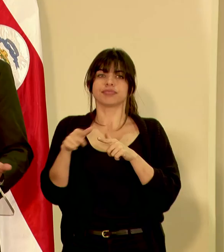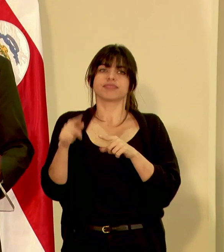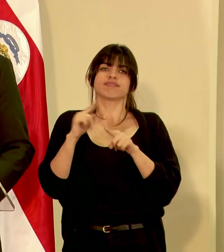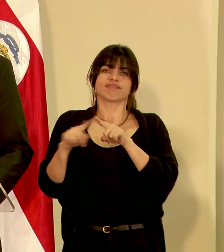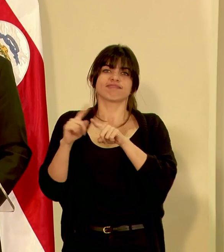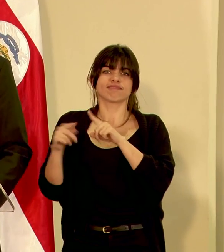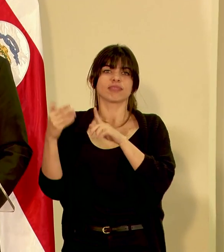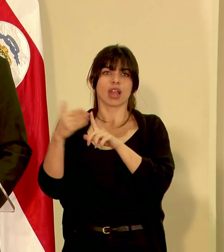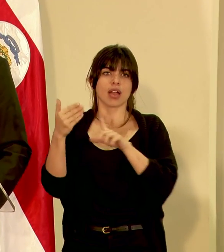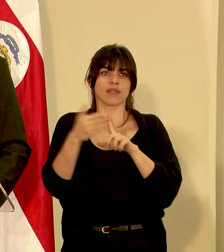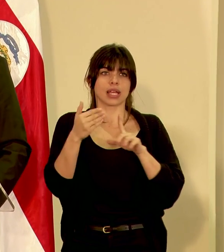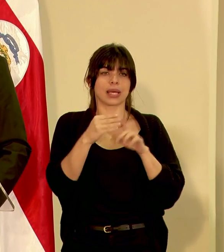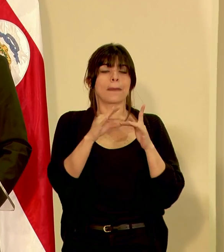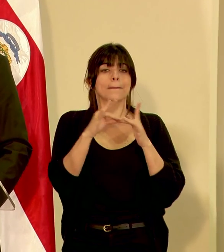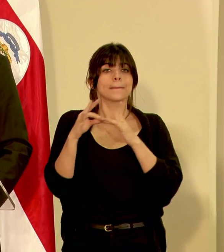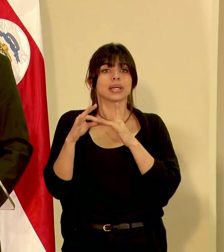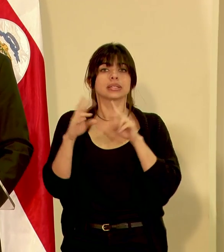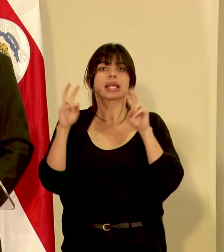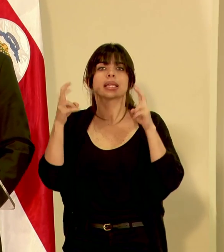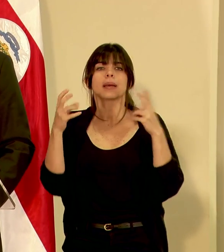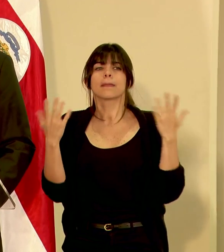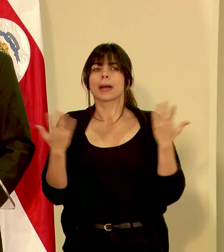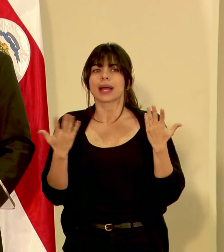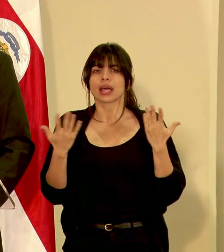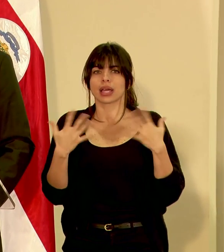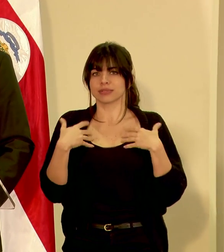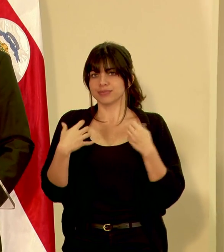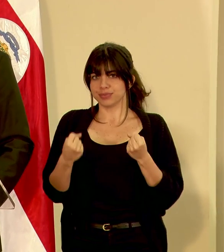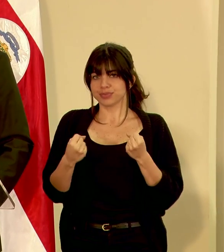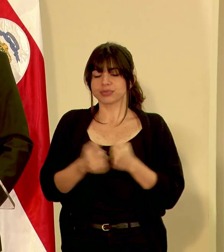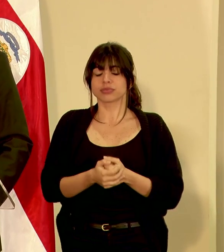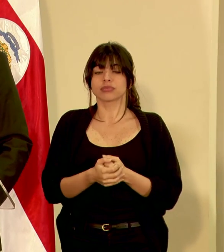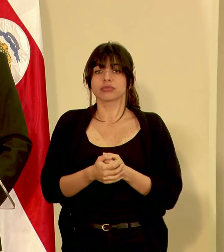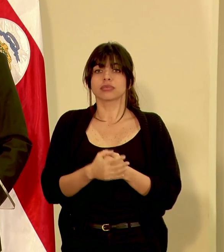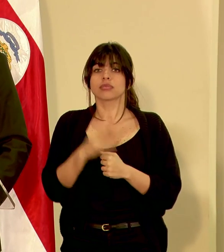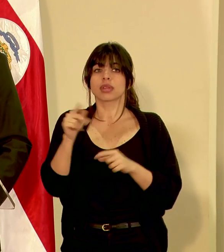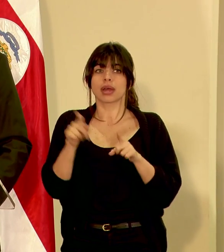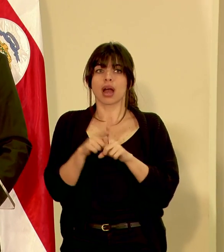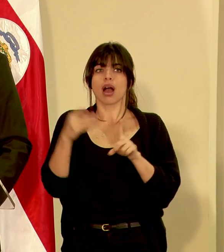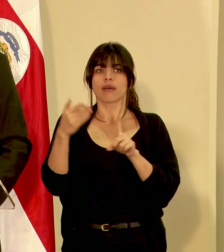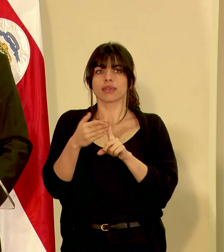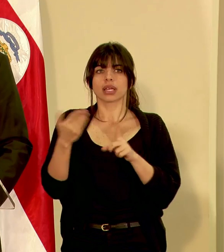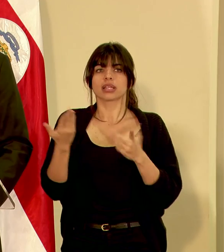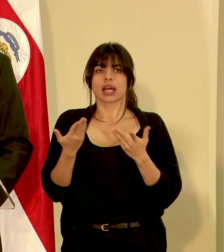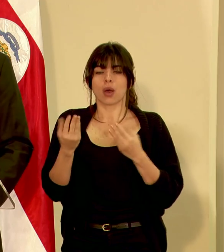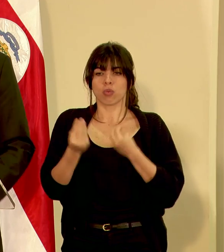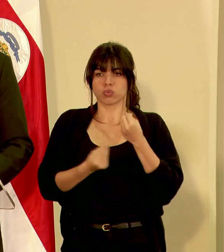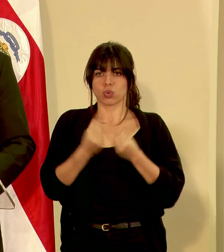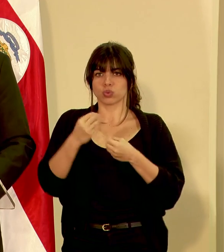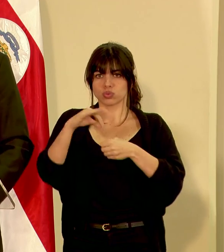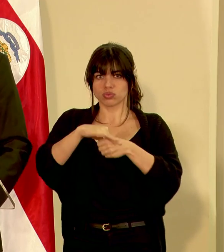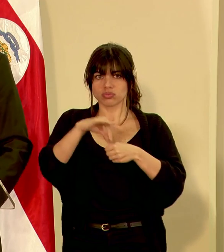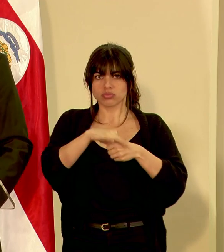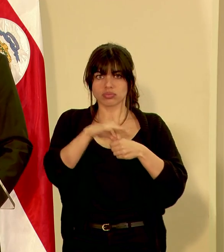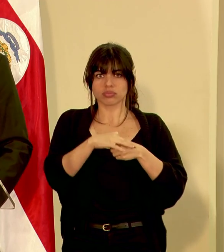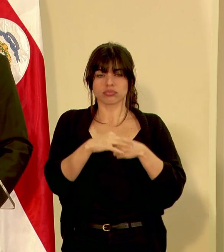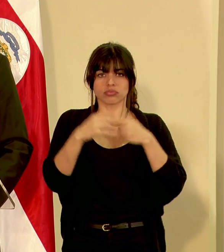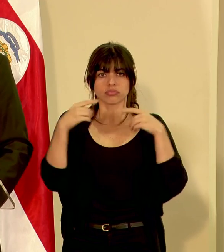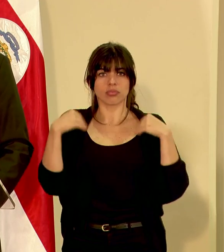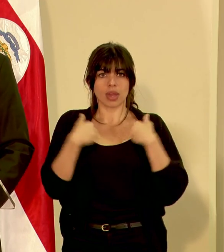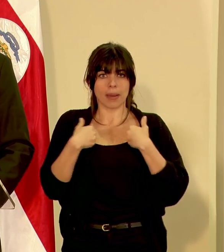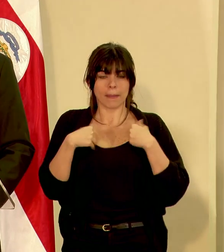afectaciones, principalmente en el tema de la salud y la afectación a la producción agrícola y pecuaria,